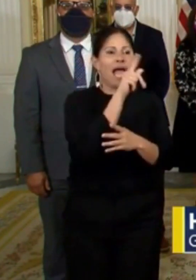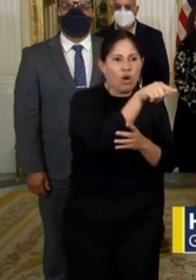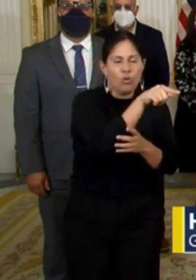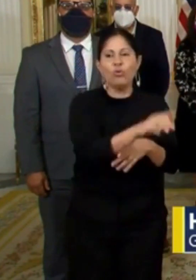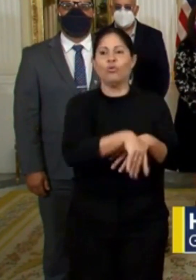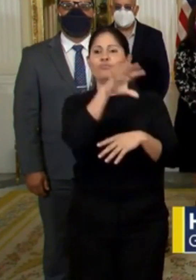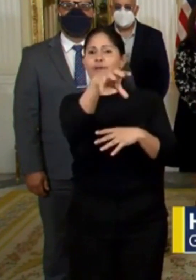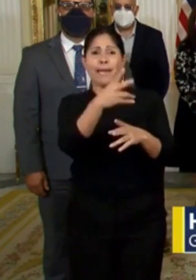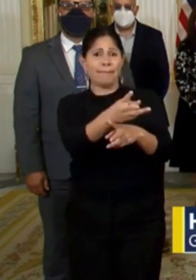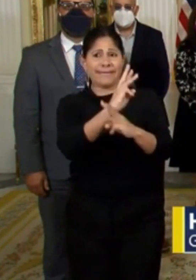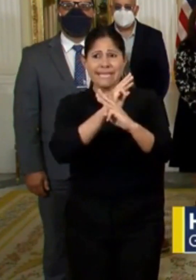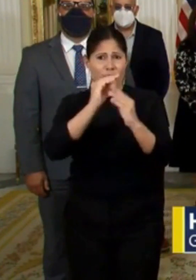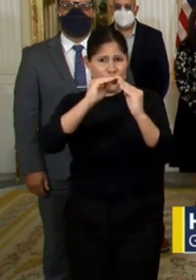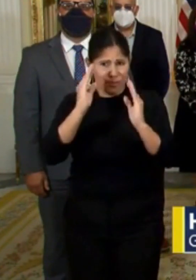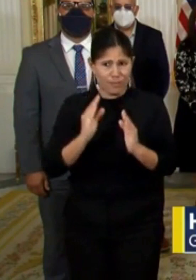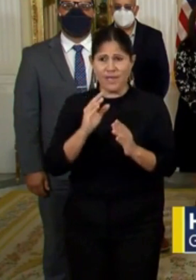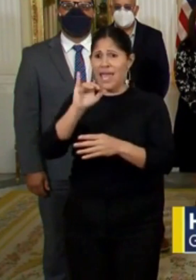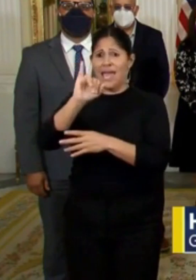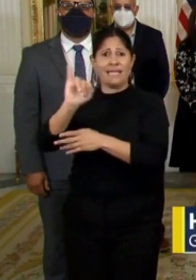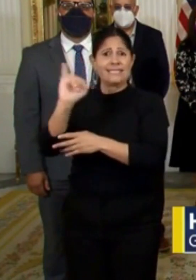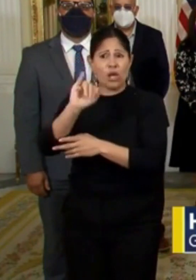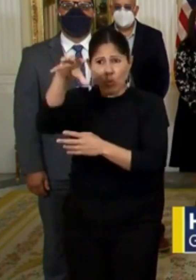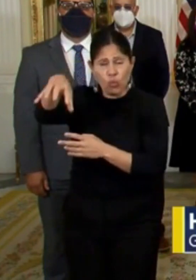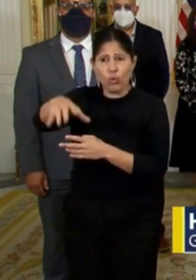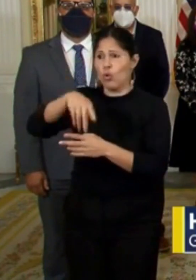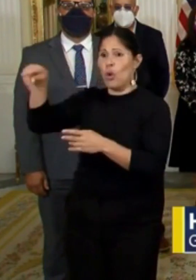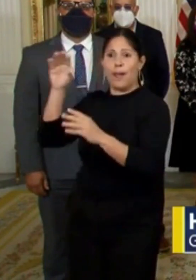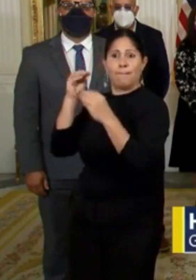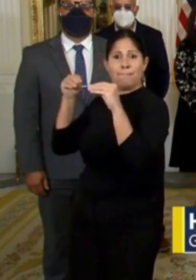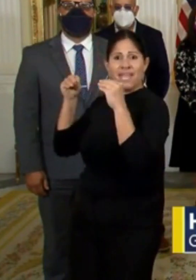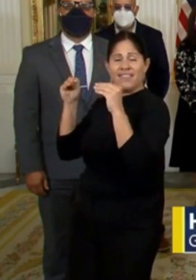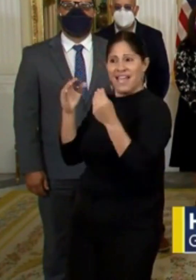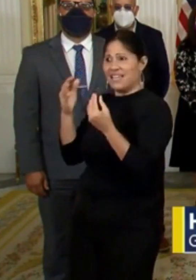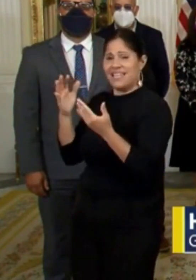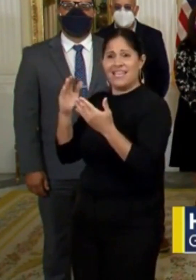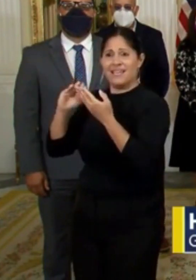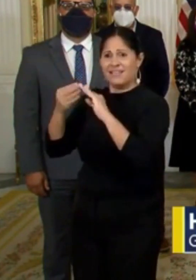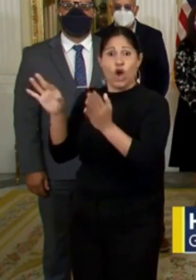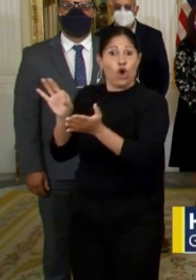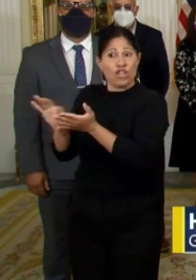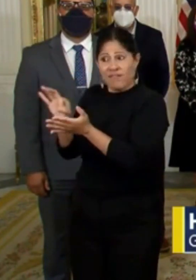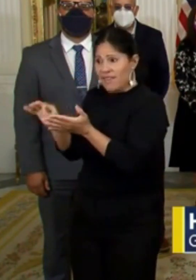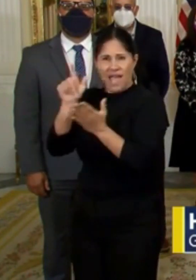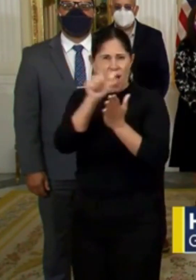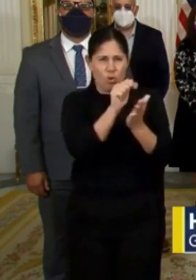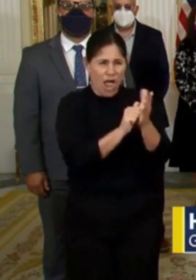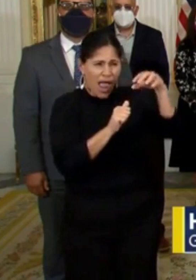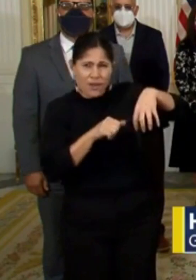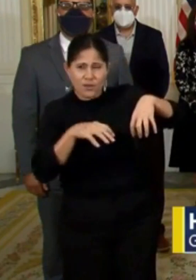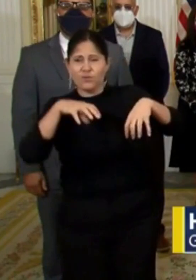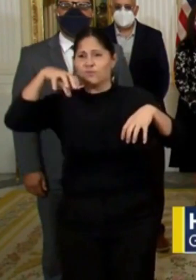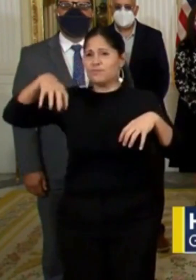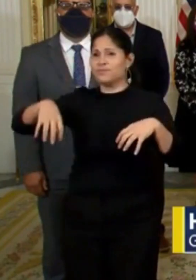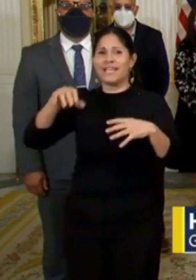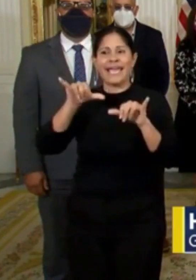seguros, agentes, corredores de bienes raíces, notarías, servicios profesionales como abogados,